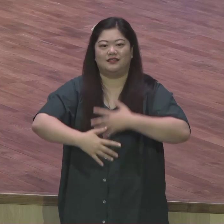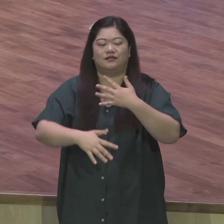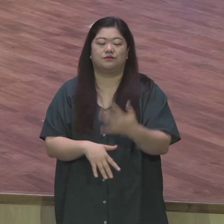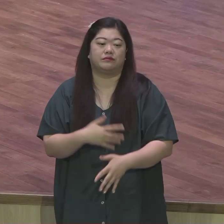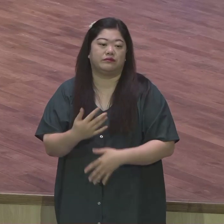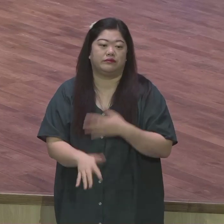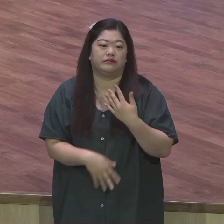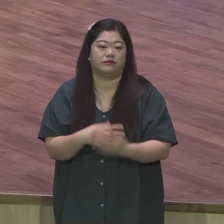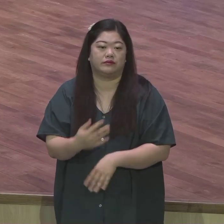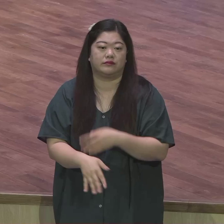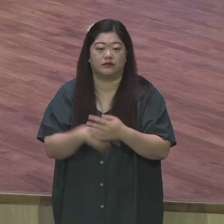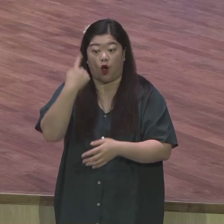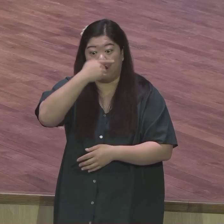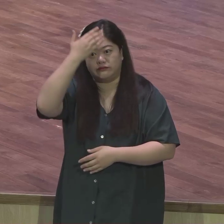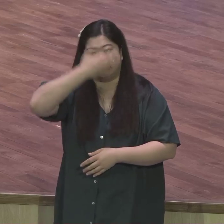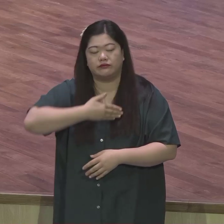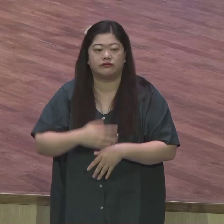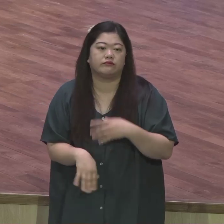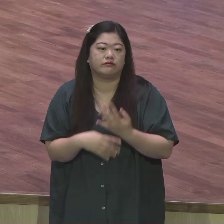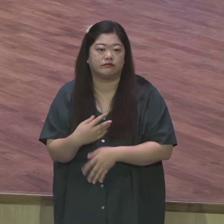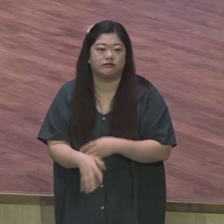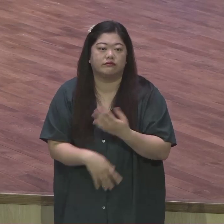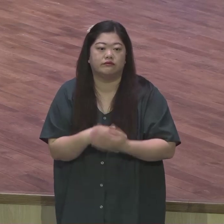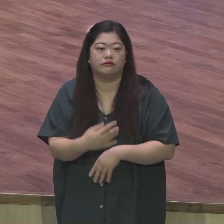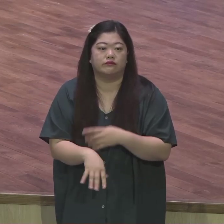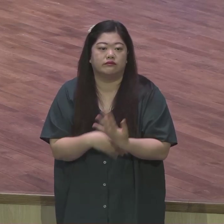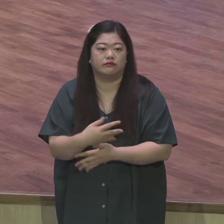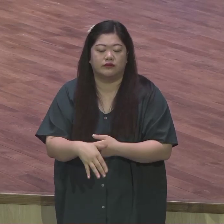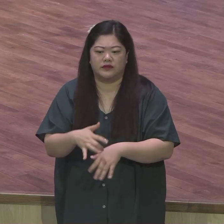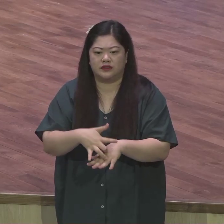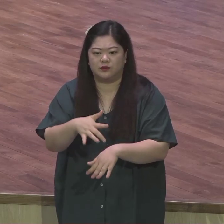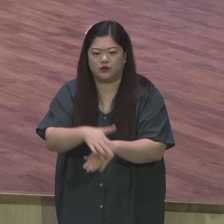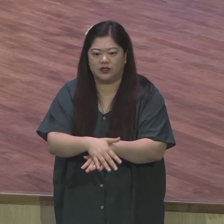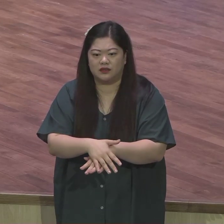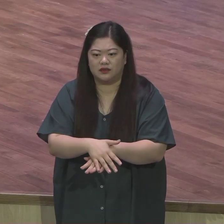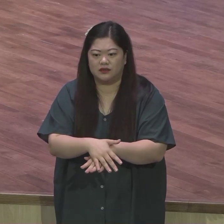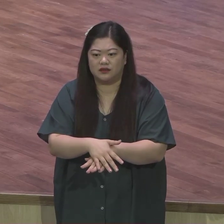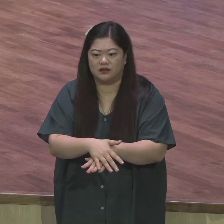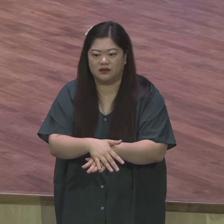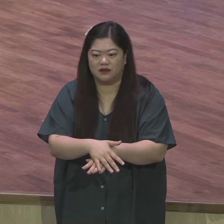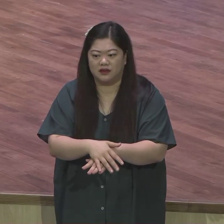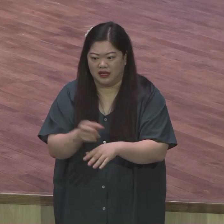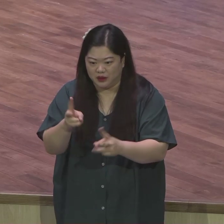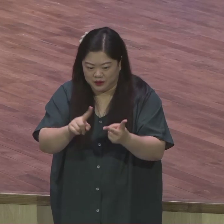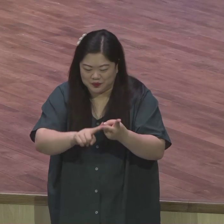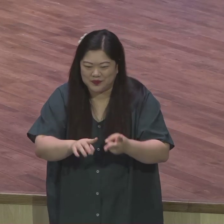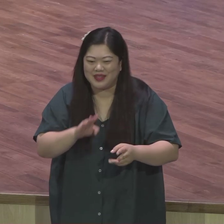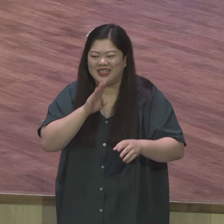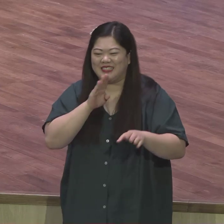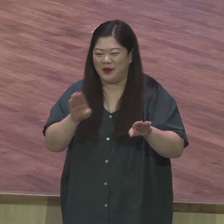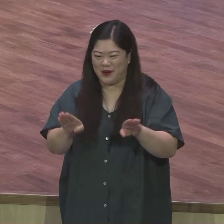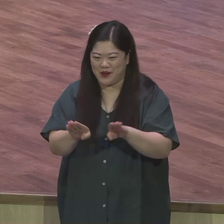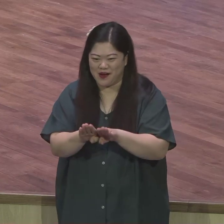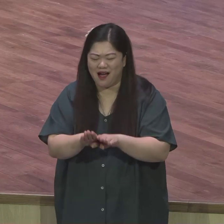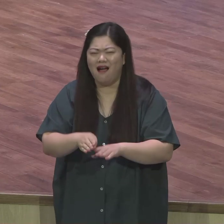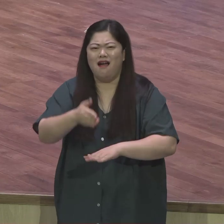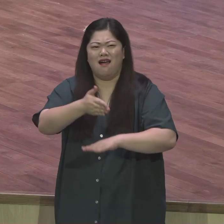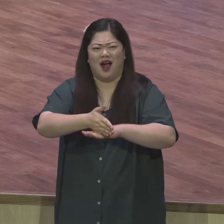오늘 하루를 한 주간 또 시작을 하라고 생명 연장시켜 주었는데 감사합니까